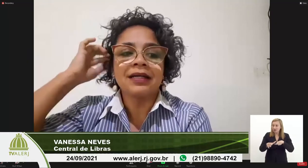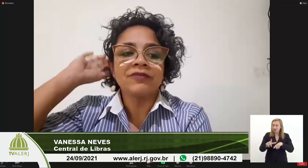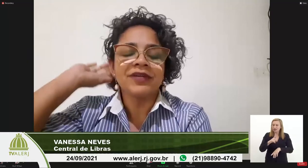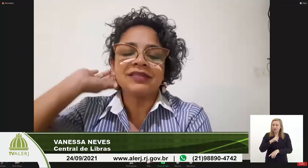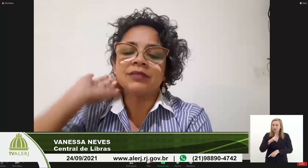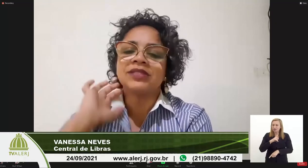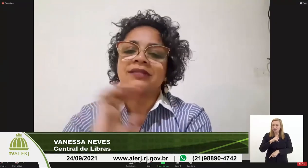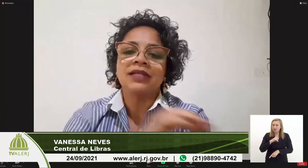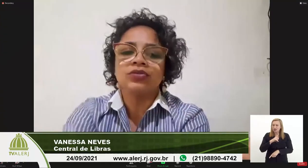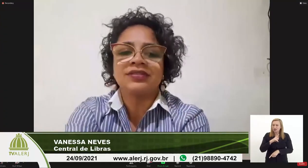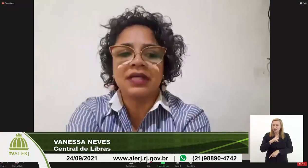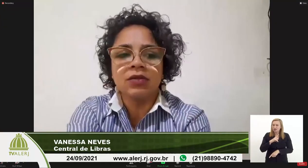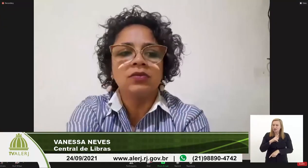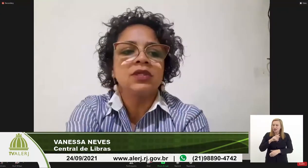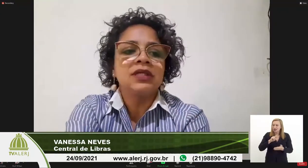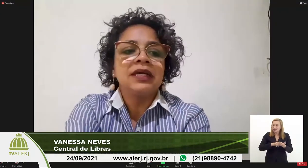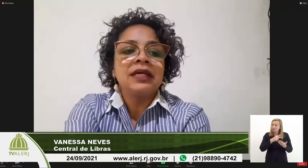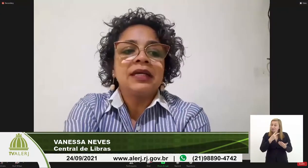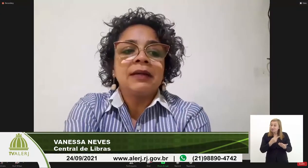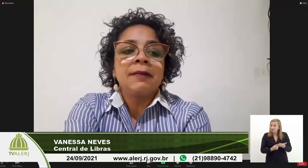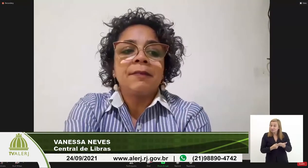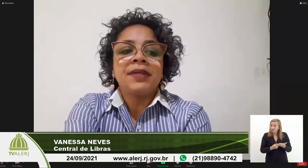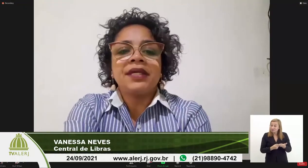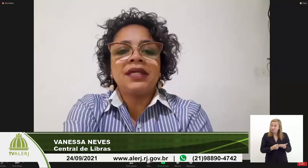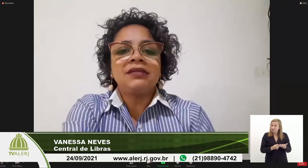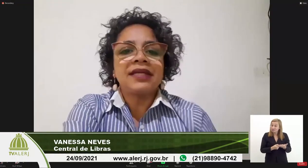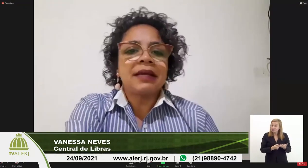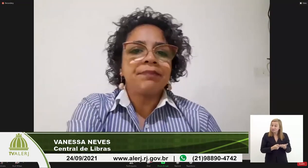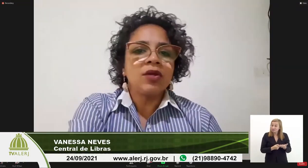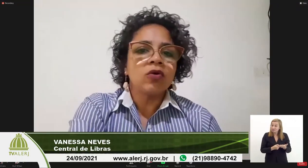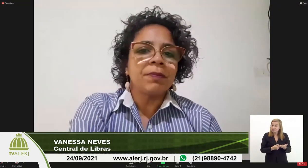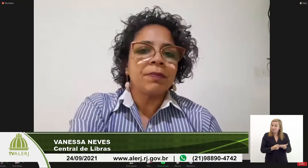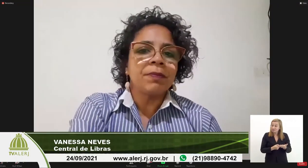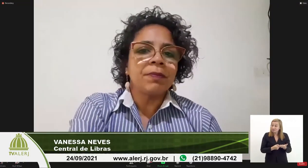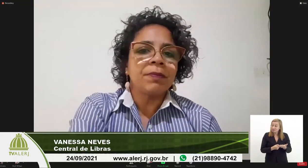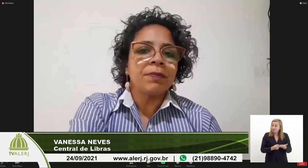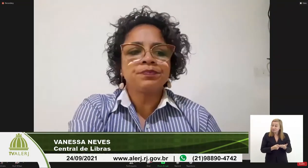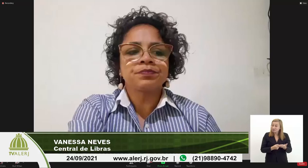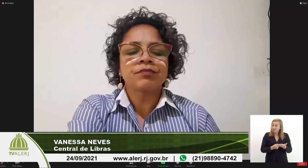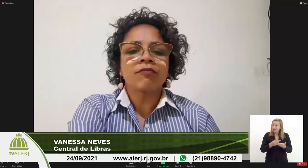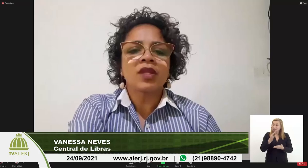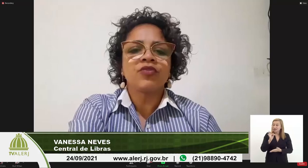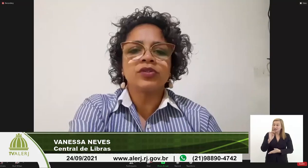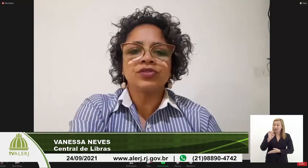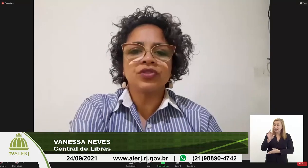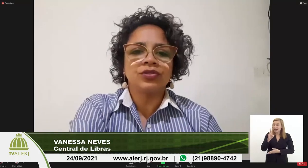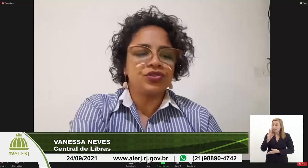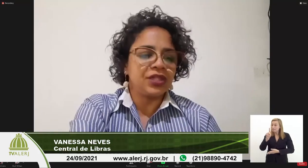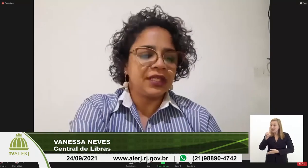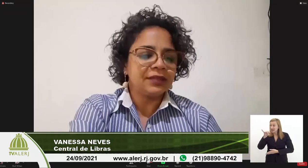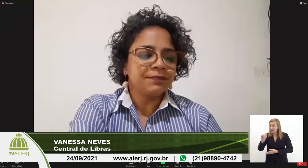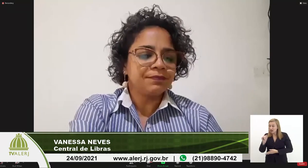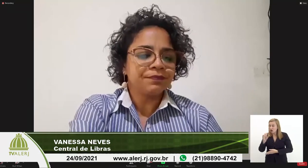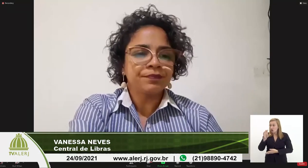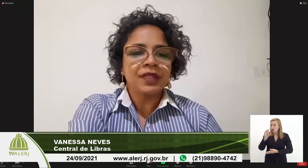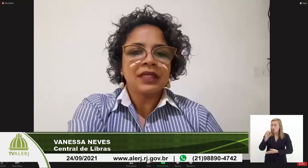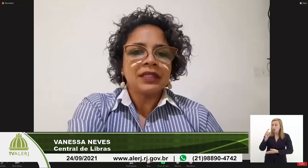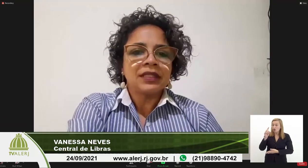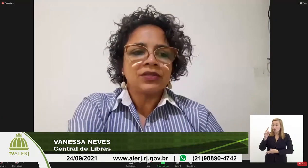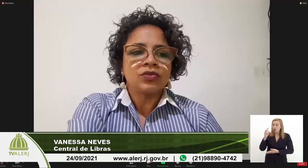fazermos a tradução em terapia ocupacional fonodiologia